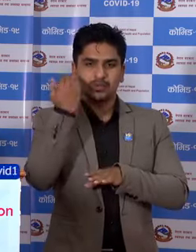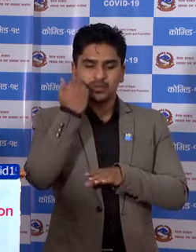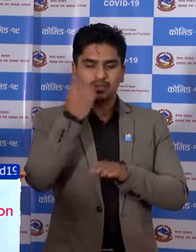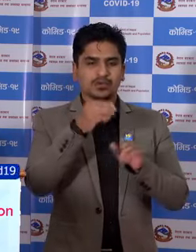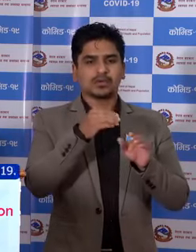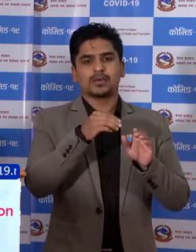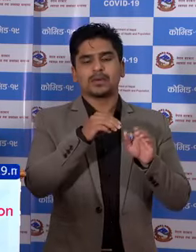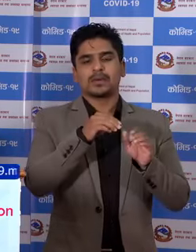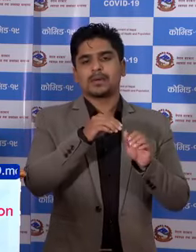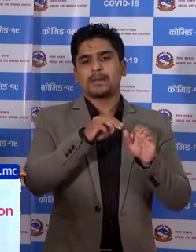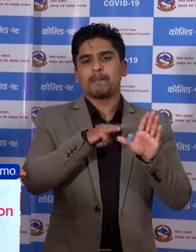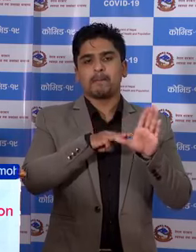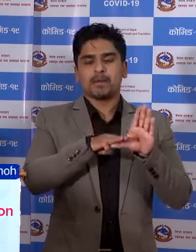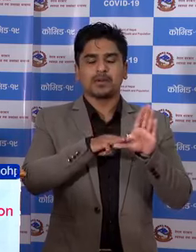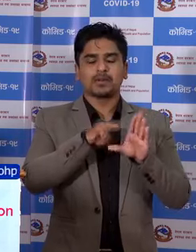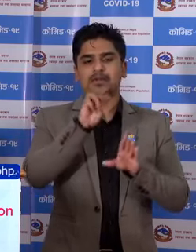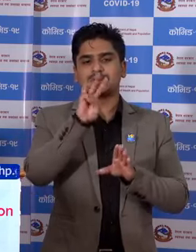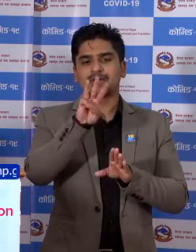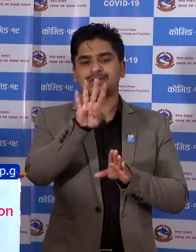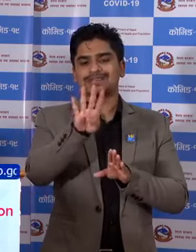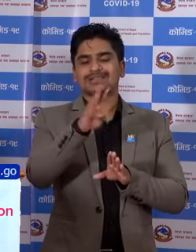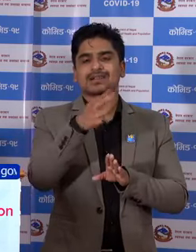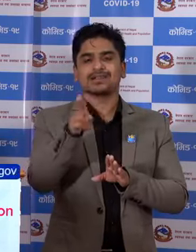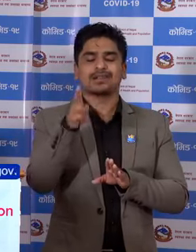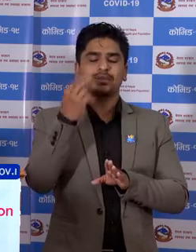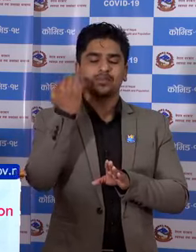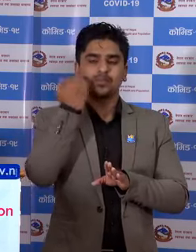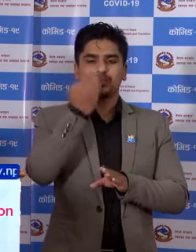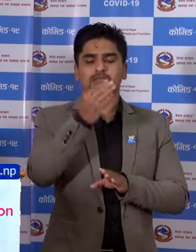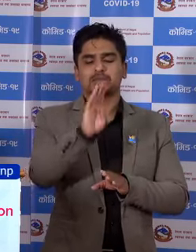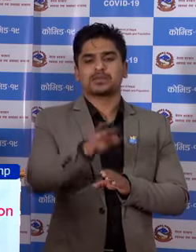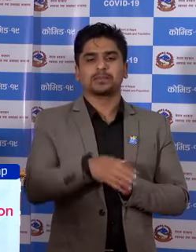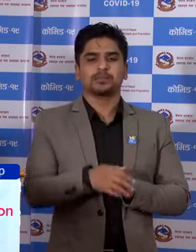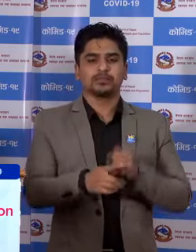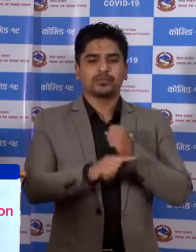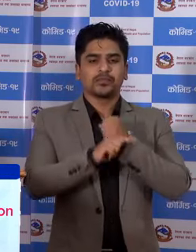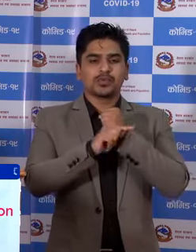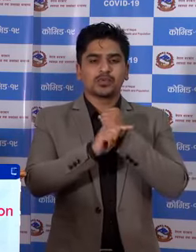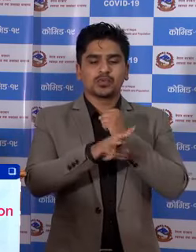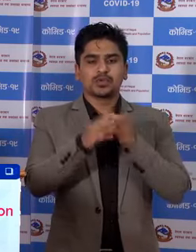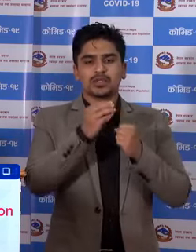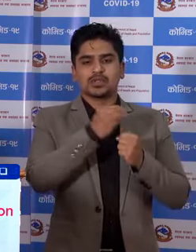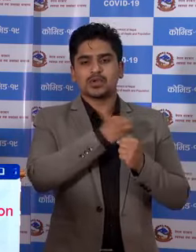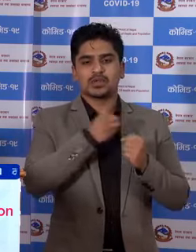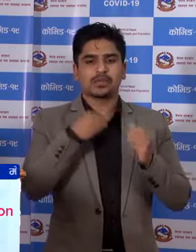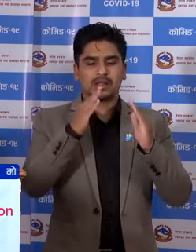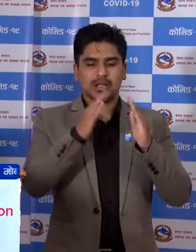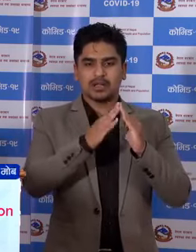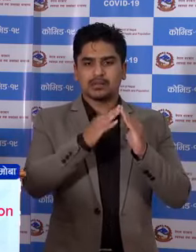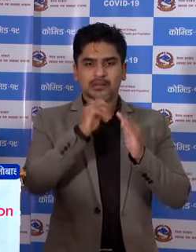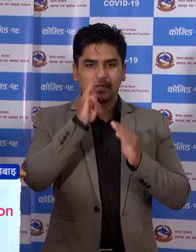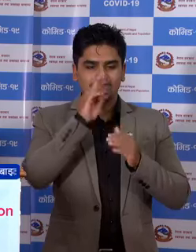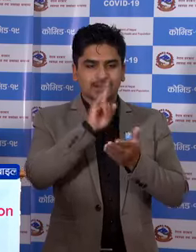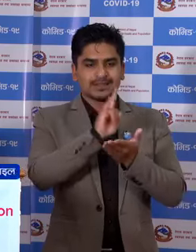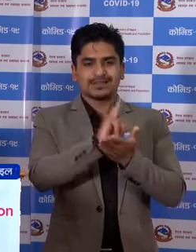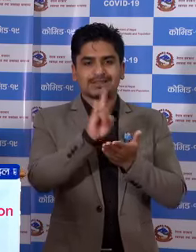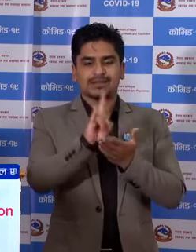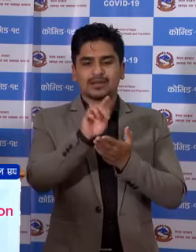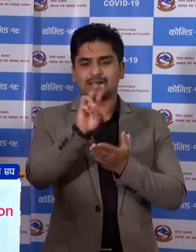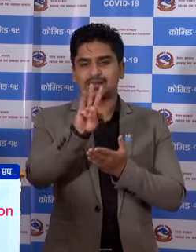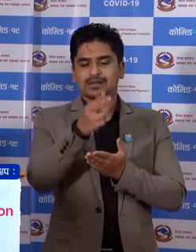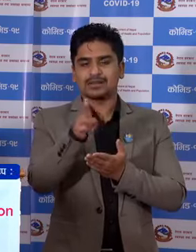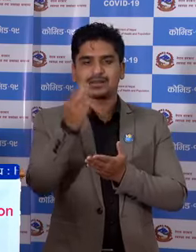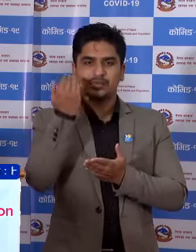र महत्तरी को चार जना पूरुष उनुँँचा कोशी अस्पताल परियोक्साला में जापा को